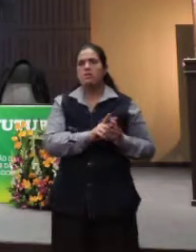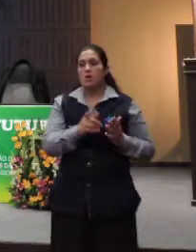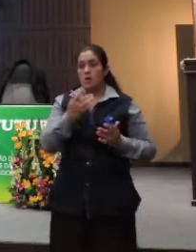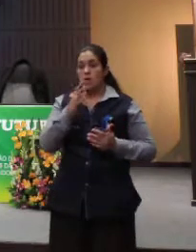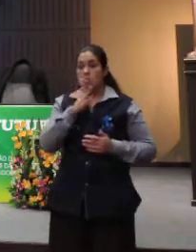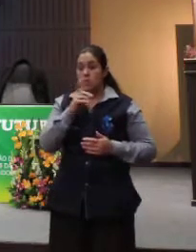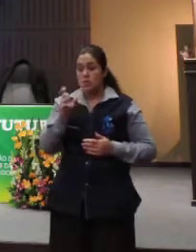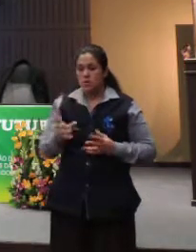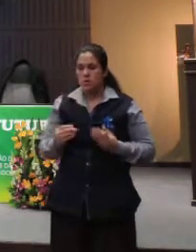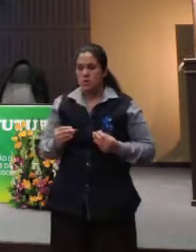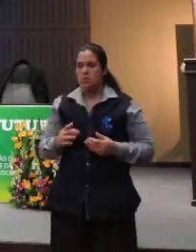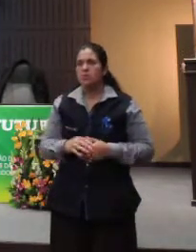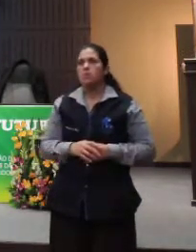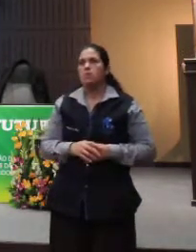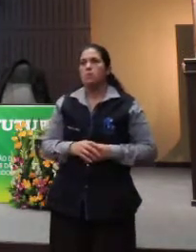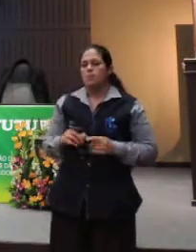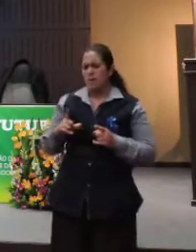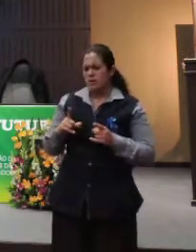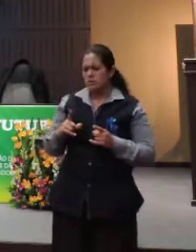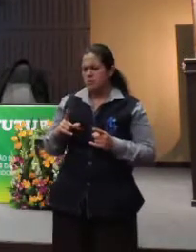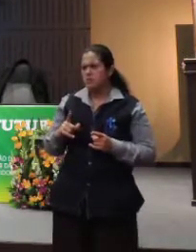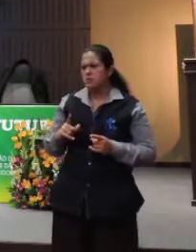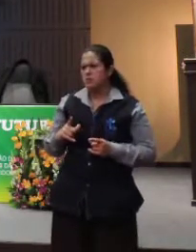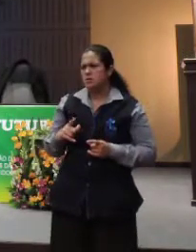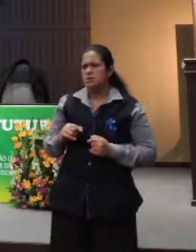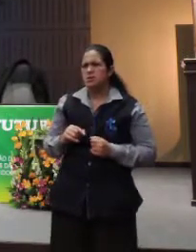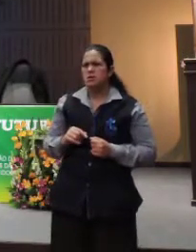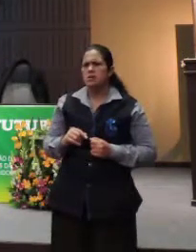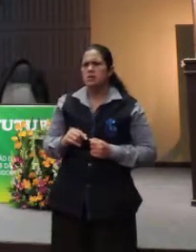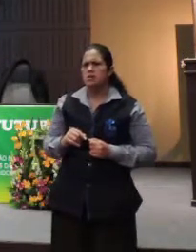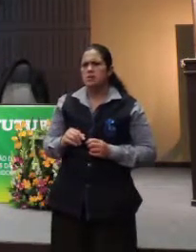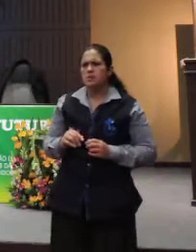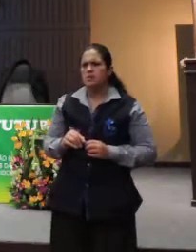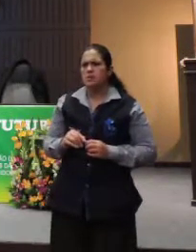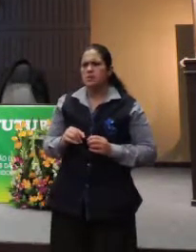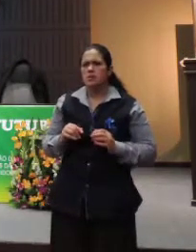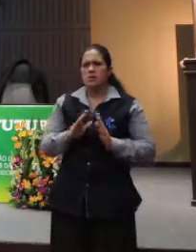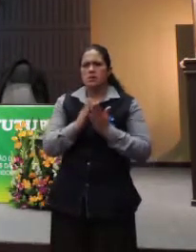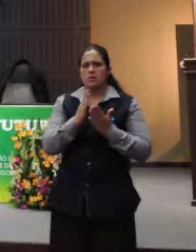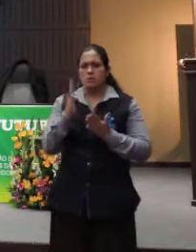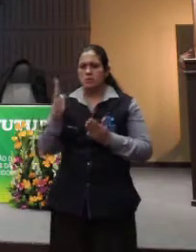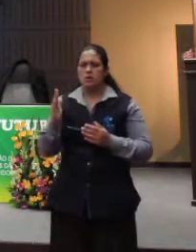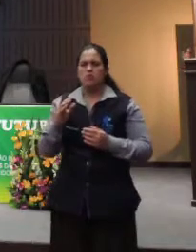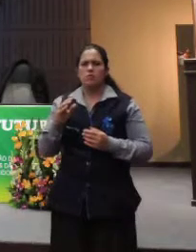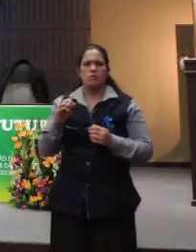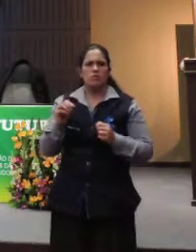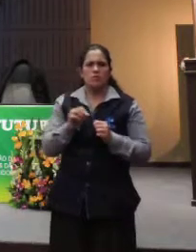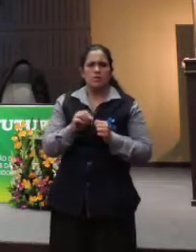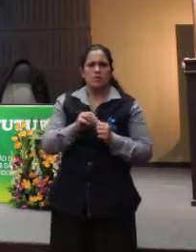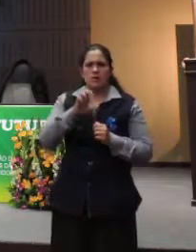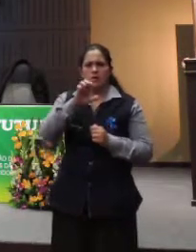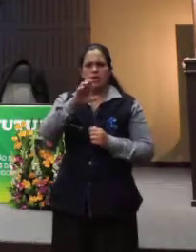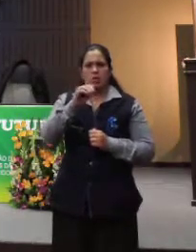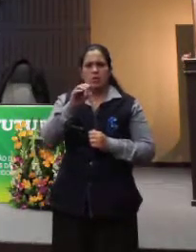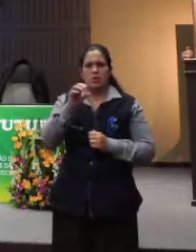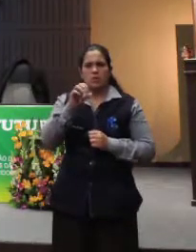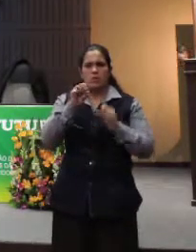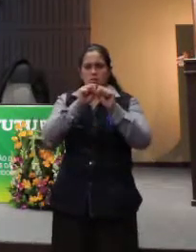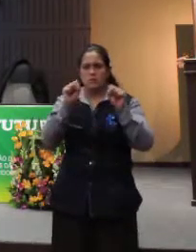E aí tem uma coletânea de ecossistemas do mundo, um cara brilhante,